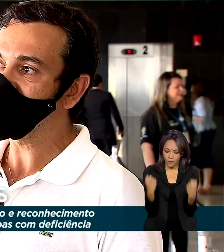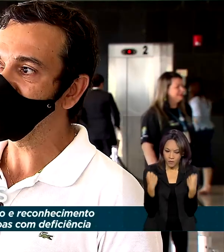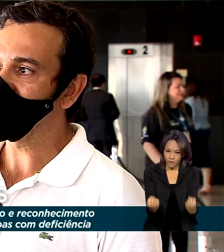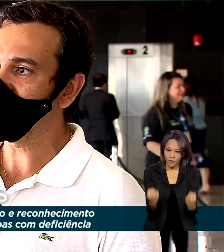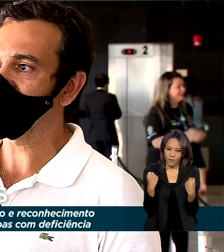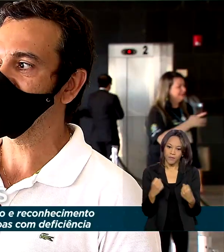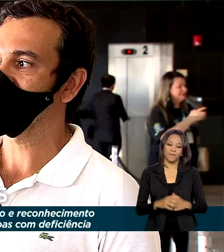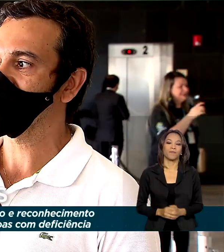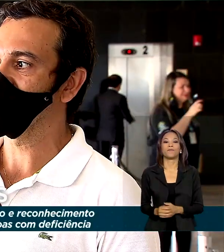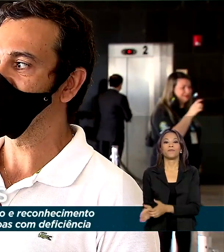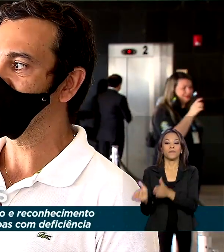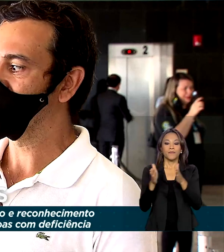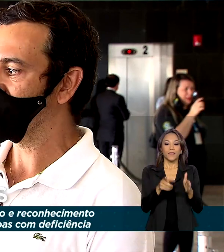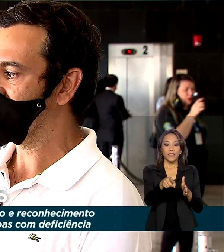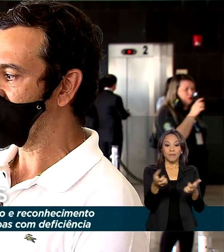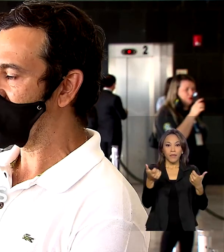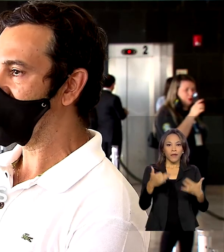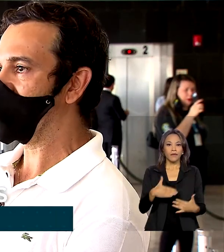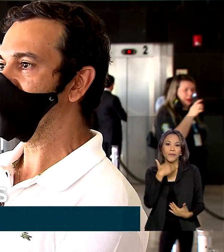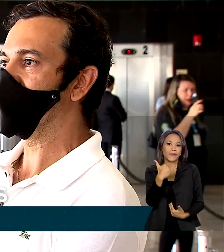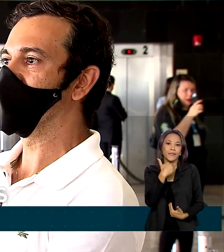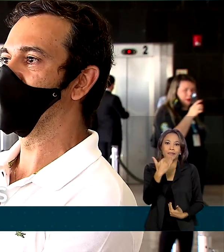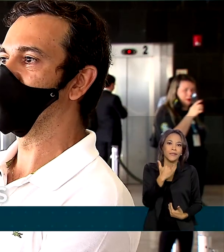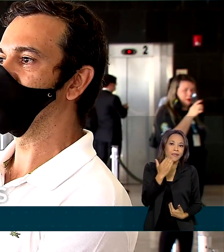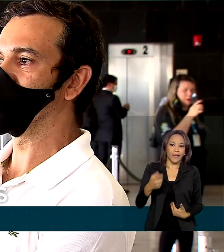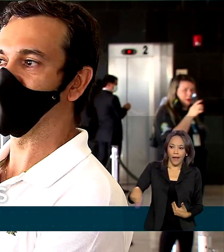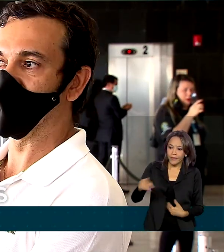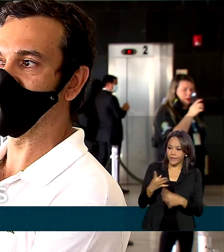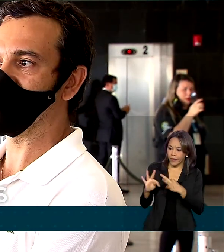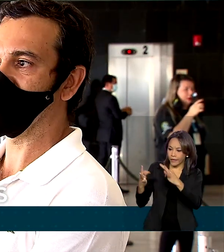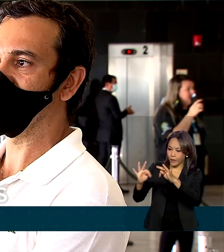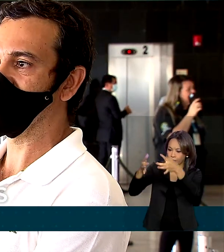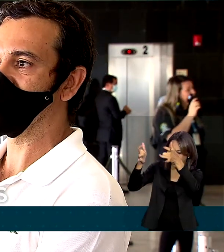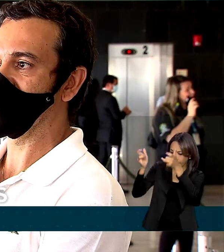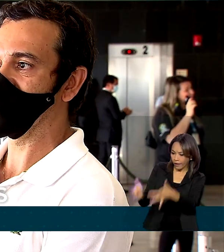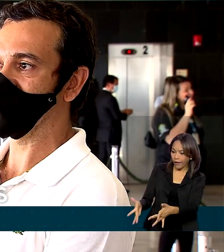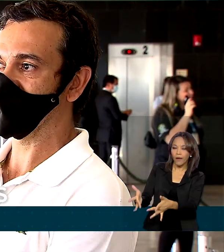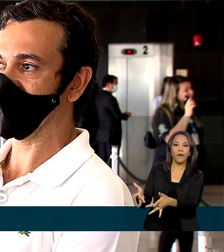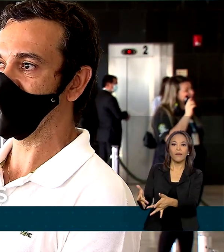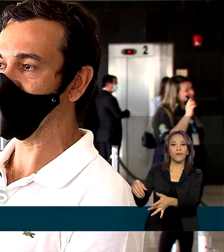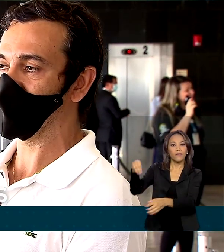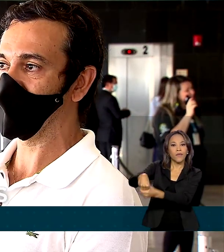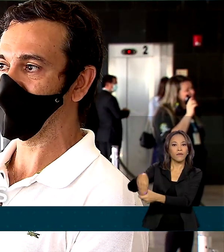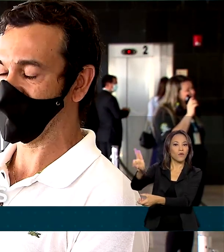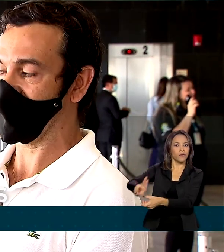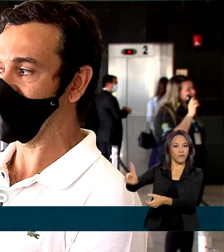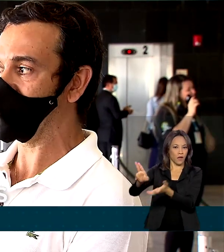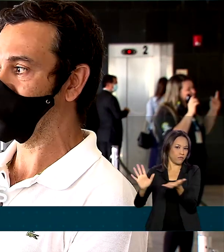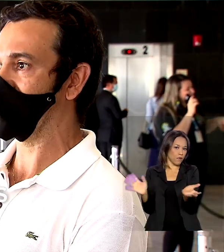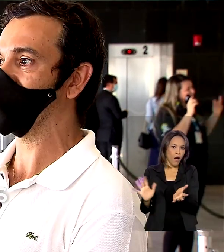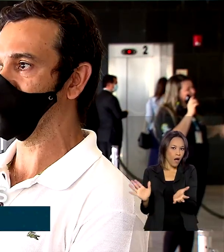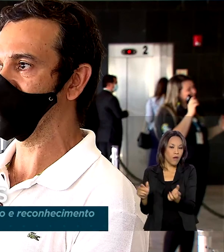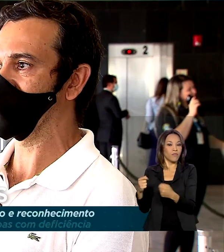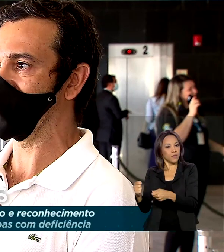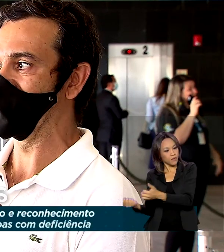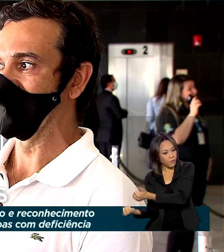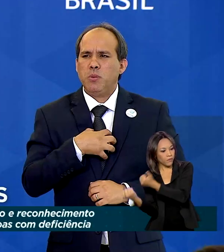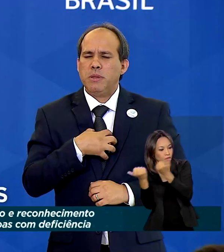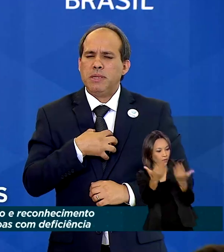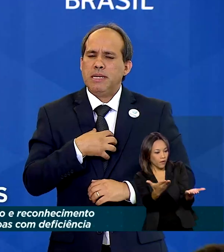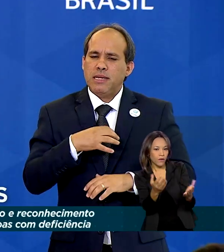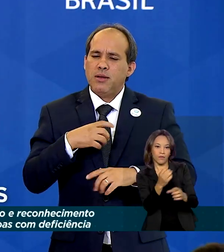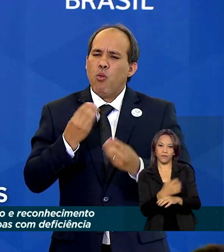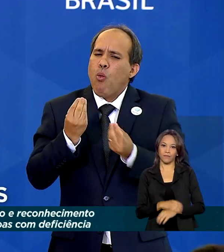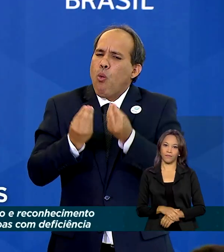Não tem sentido essas tecnologias ficarem nos muros da universidade, têm que sair para a sociedade.